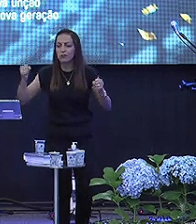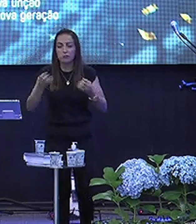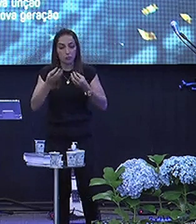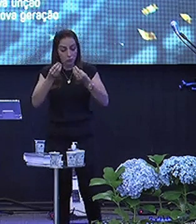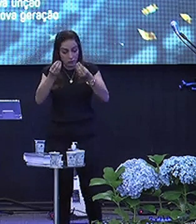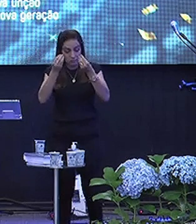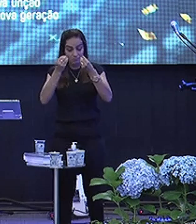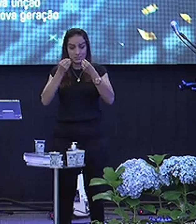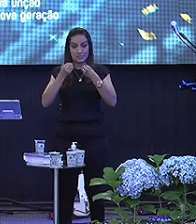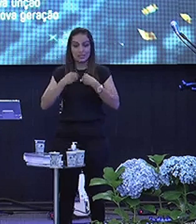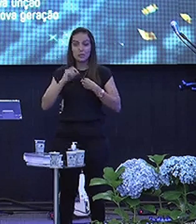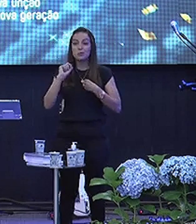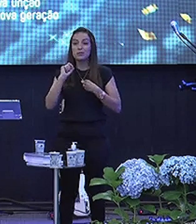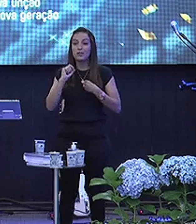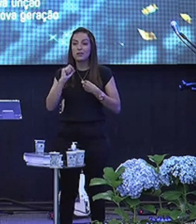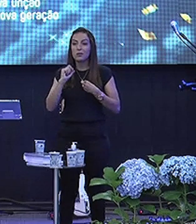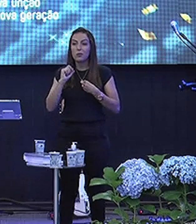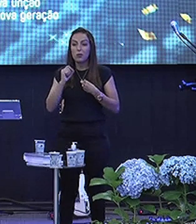dado Um espinho Na carne